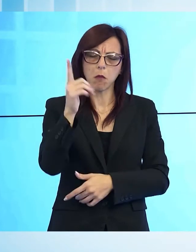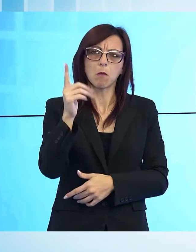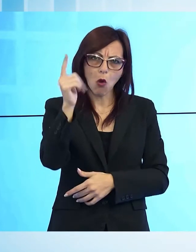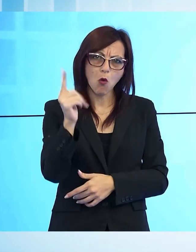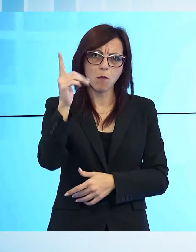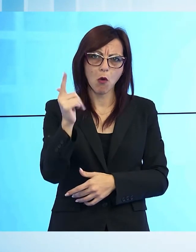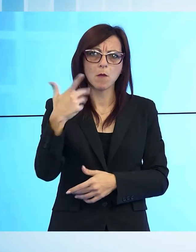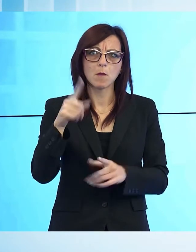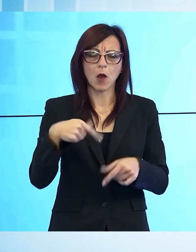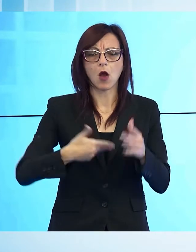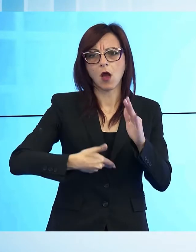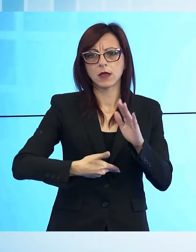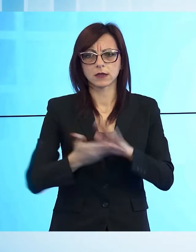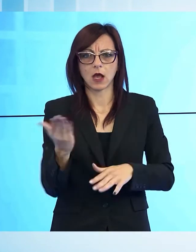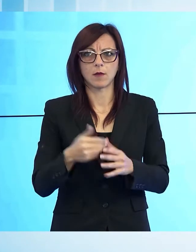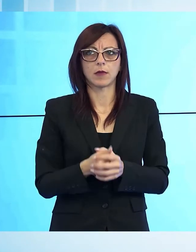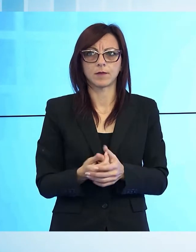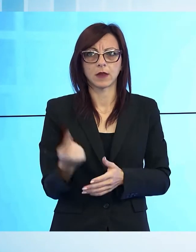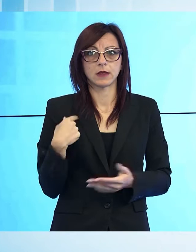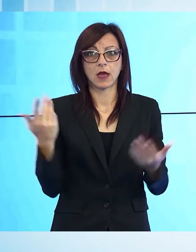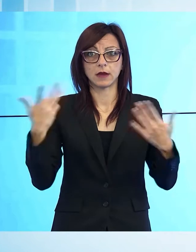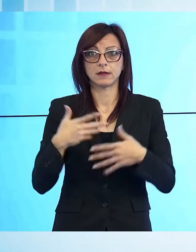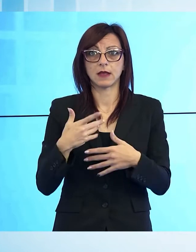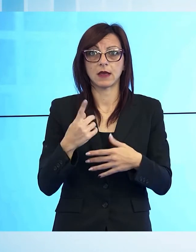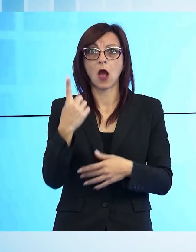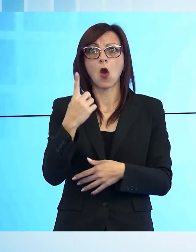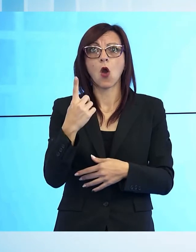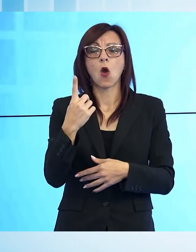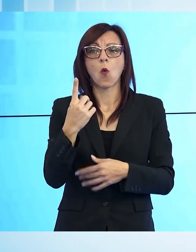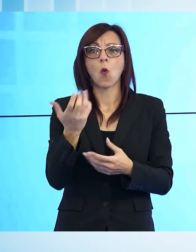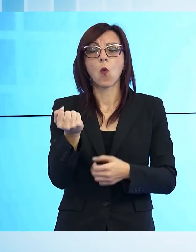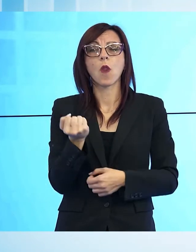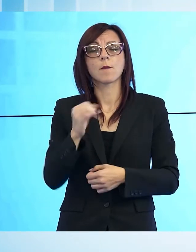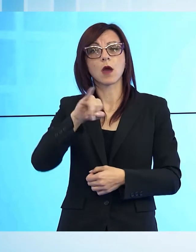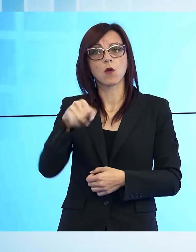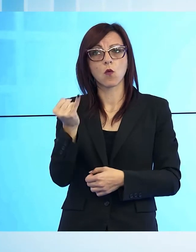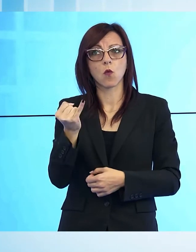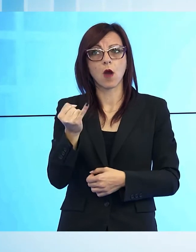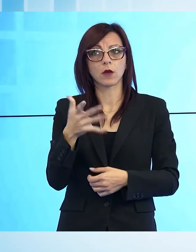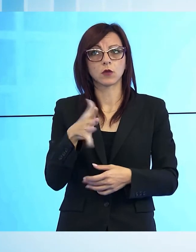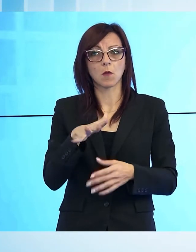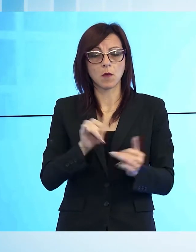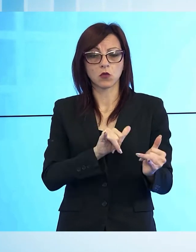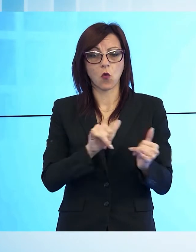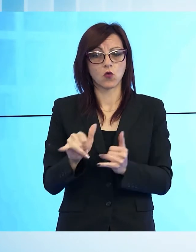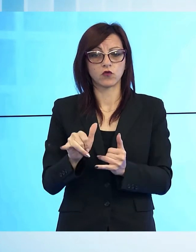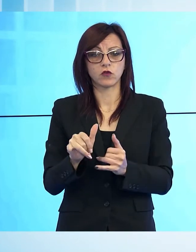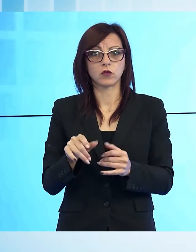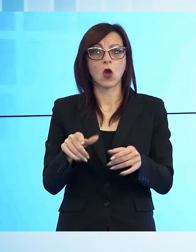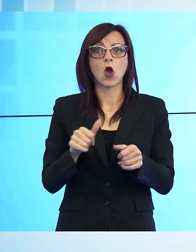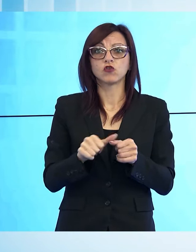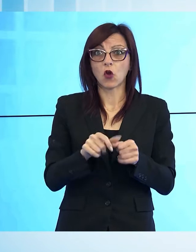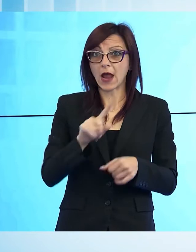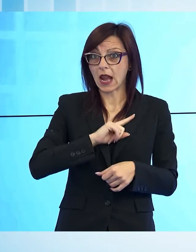poi se n'è andato. Ieri sera, verso un quarto a luna, io stavo scendo dal mio locale, ho lasciato qui la mia sorella con i miei